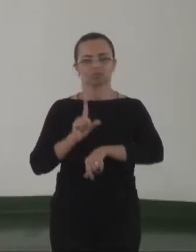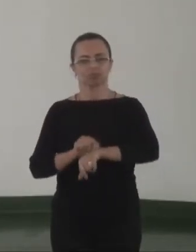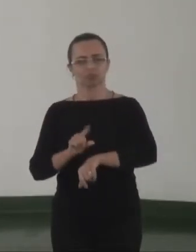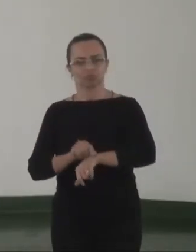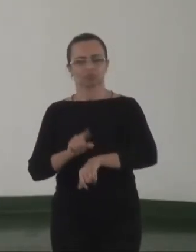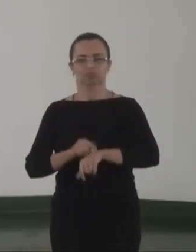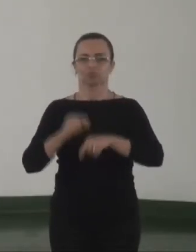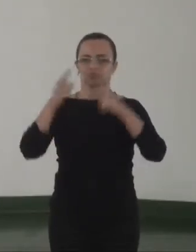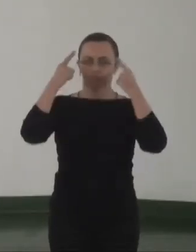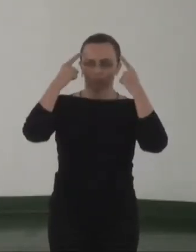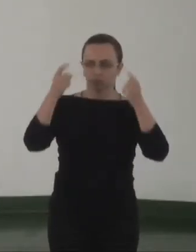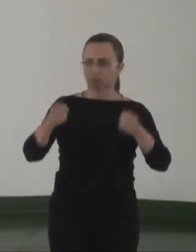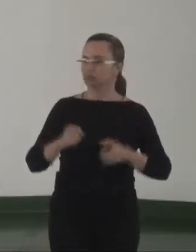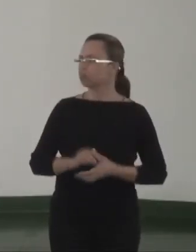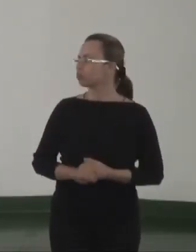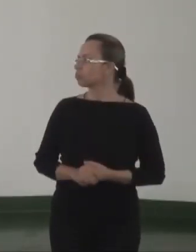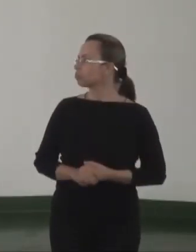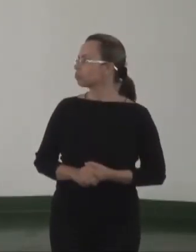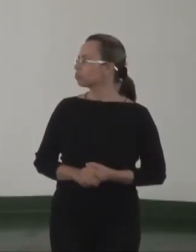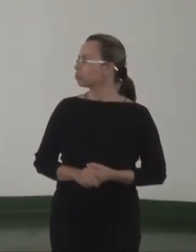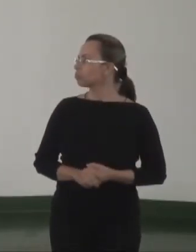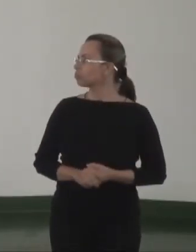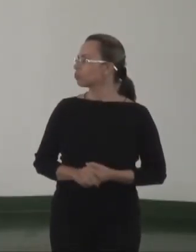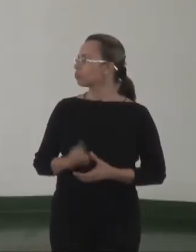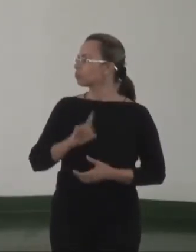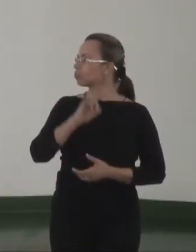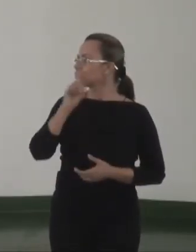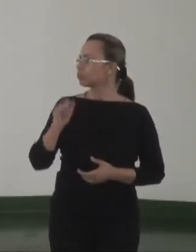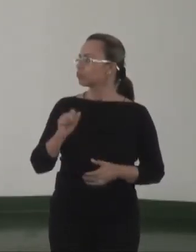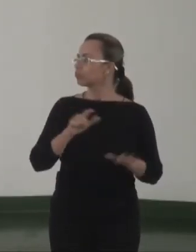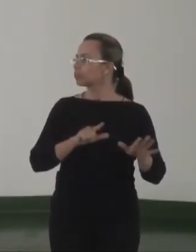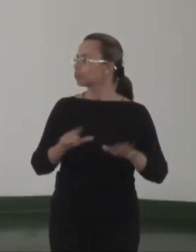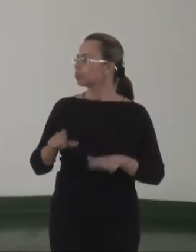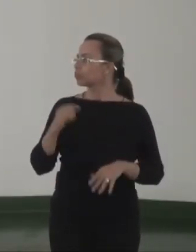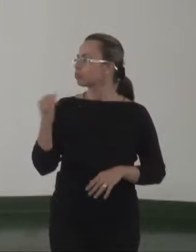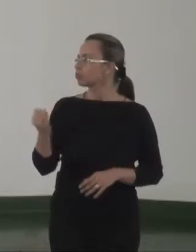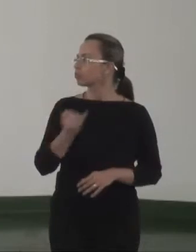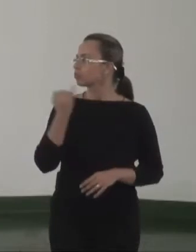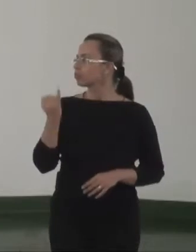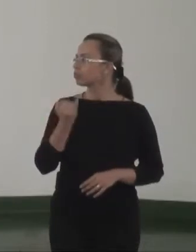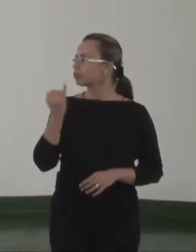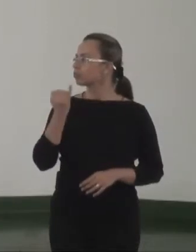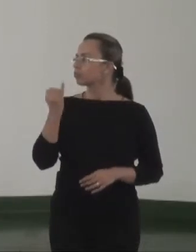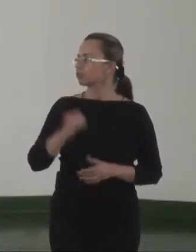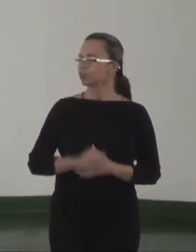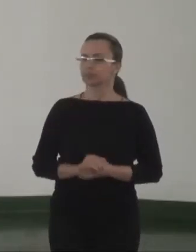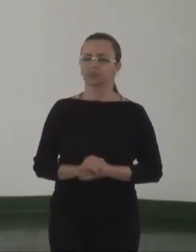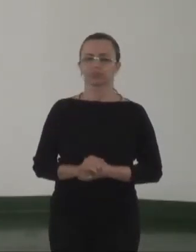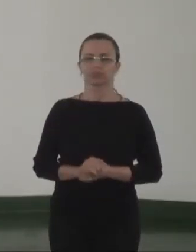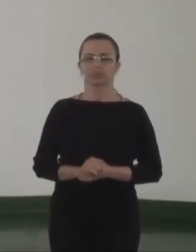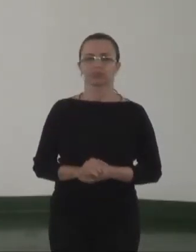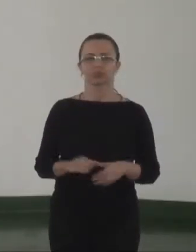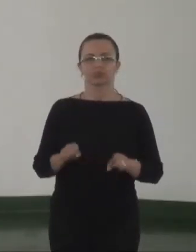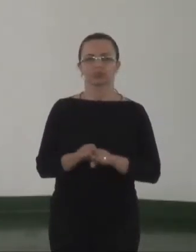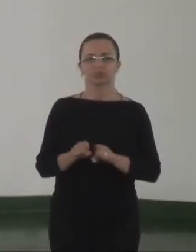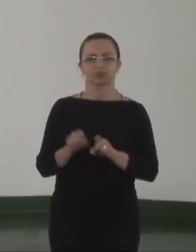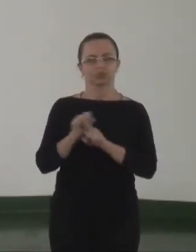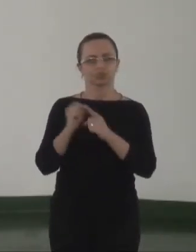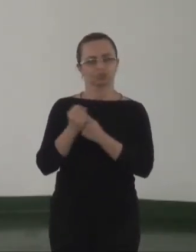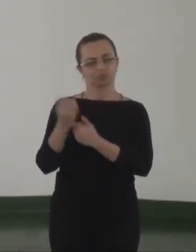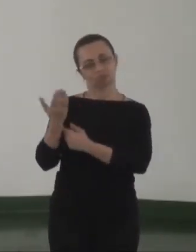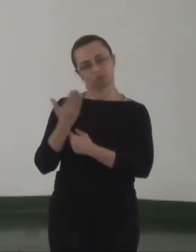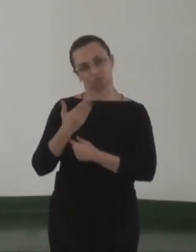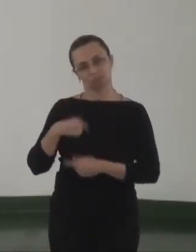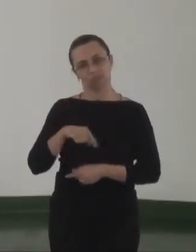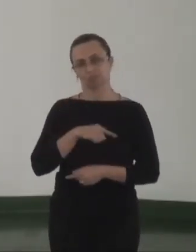dessa violência, os dias de semana. Isso é bastante interessante e a sociedade pode nos ajudar,